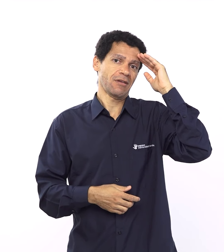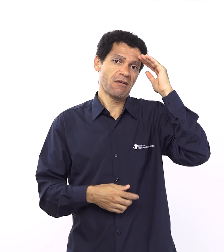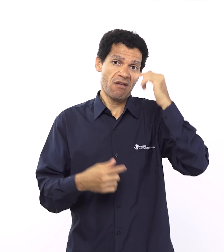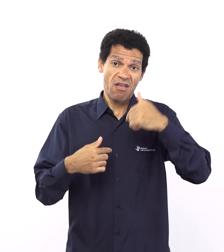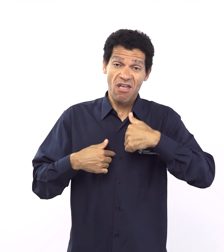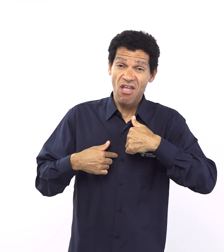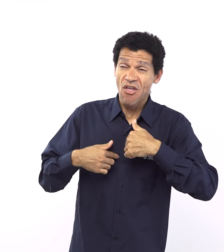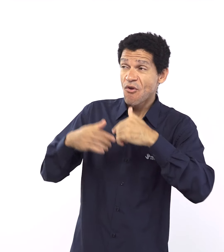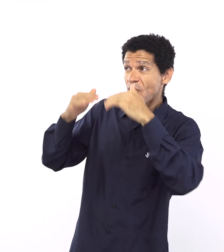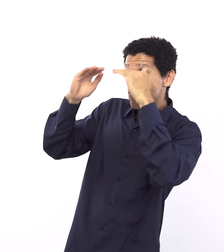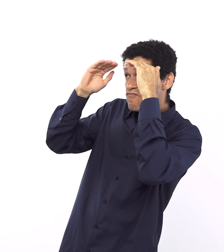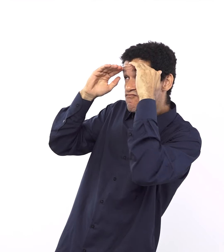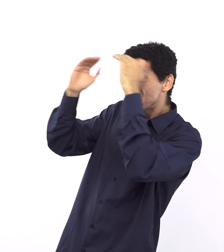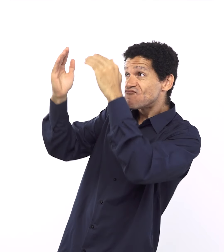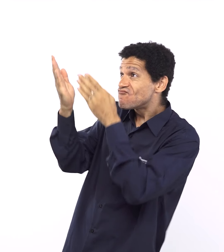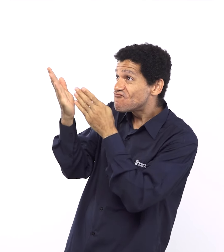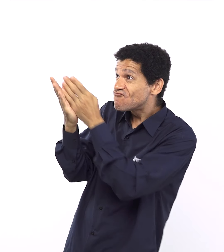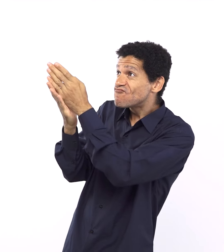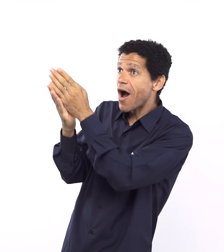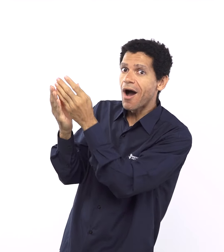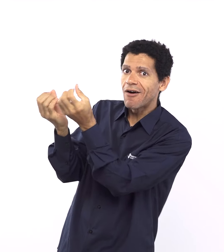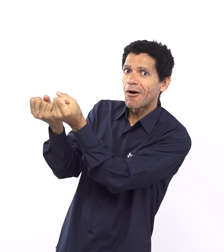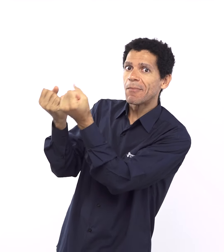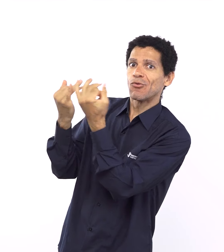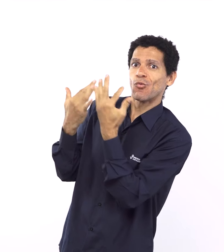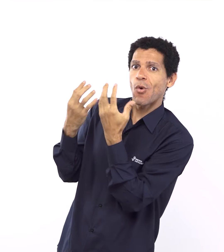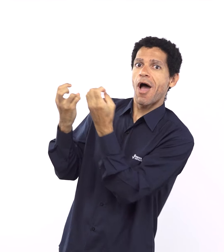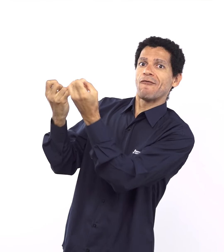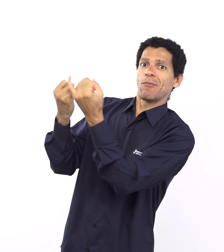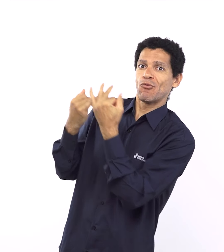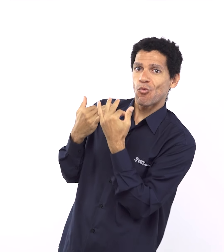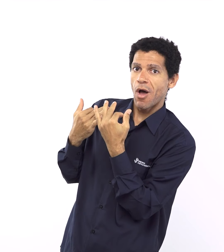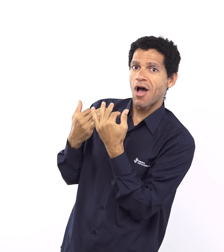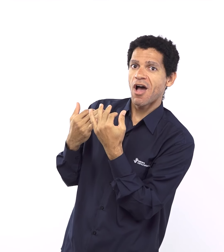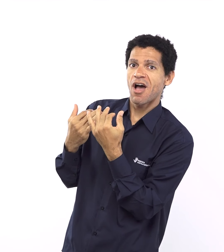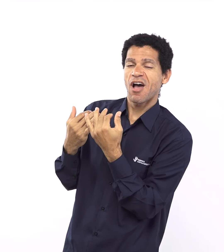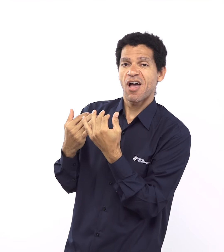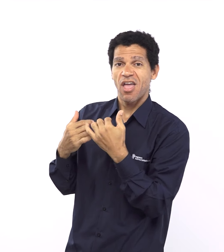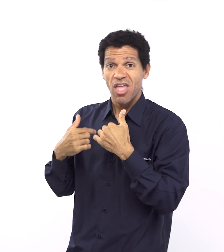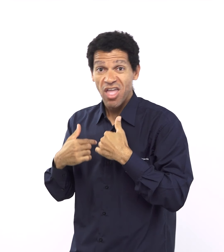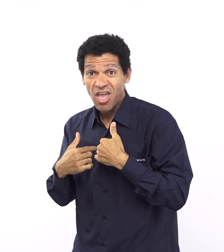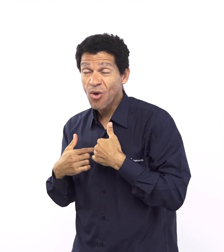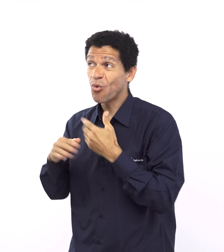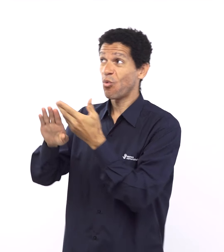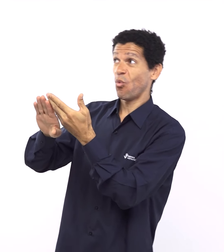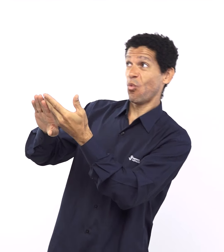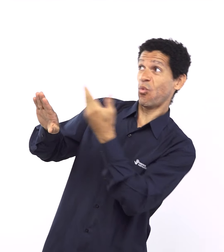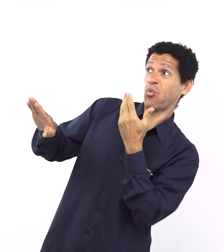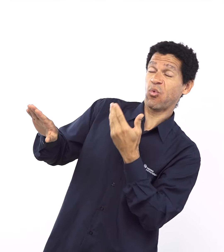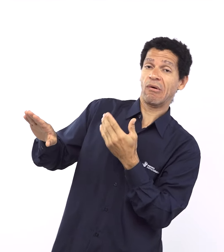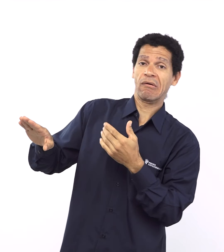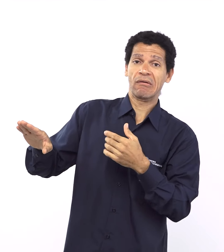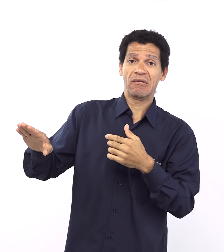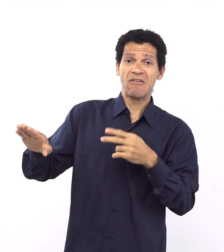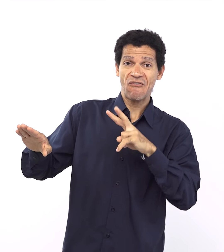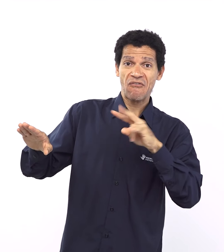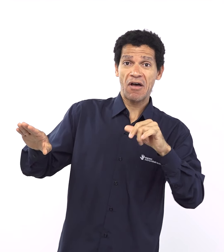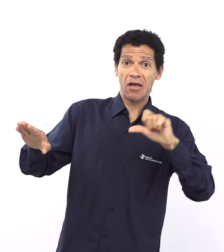estruturalmente e ele parece dividido em duas partes onde nós temos anúncios desse exílio dessa destruição